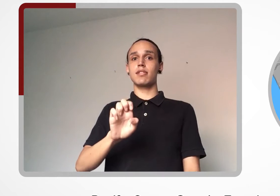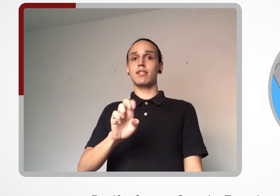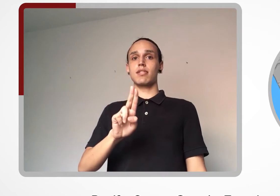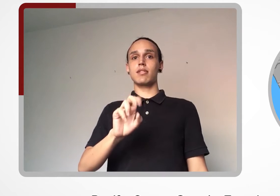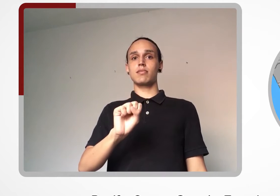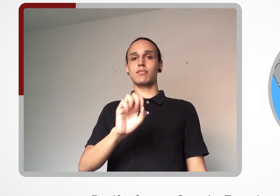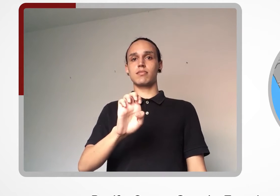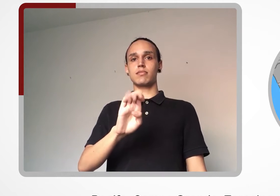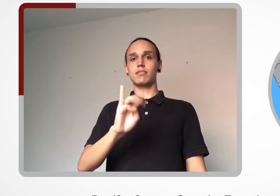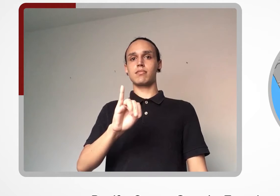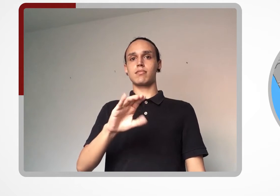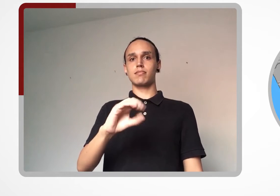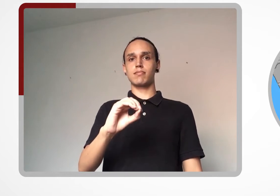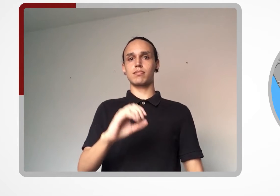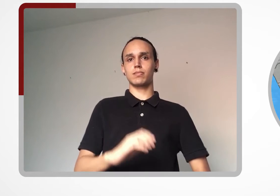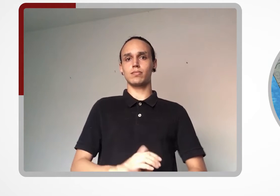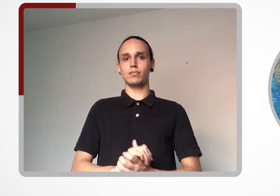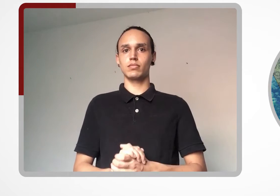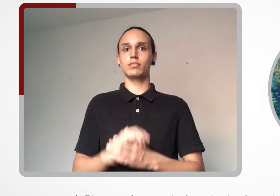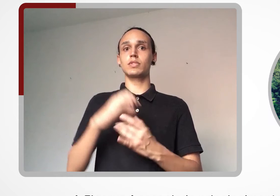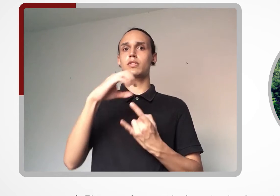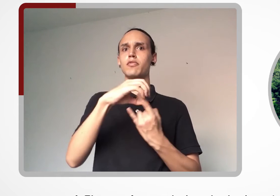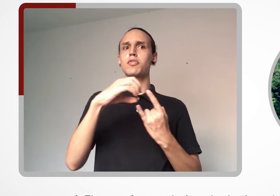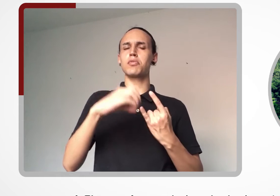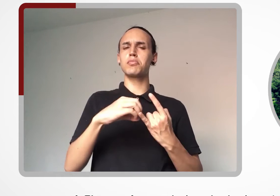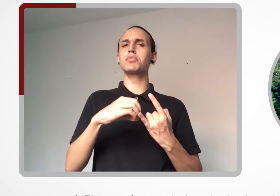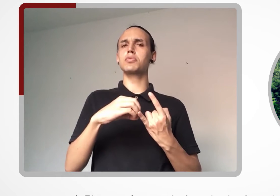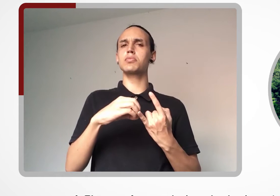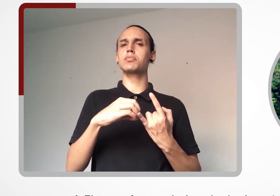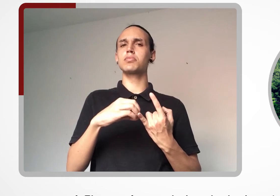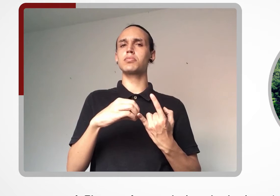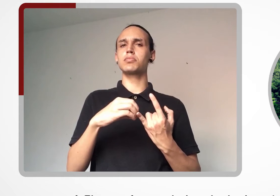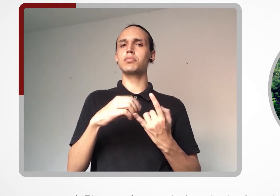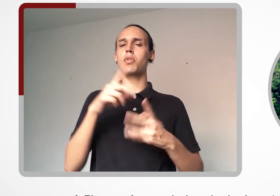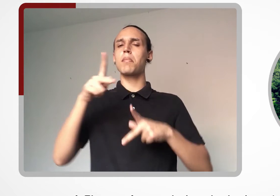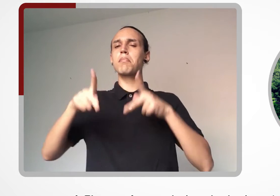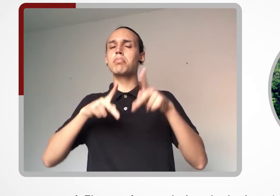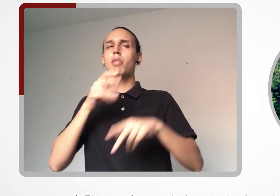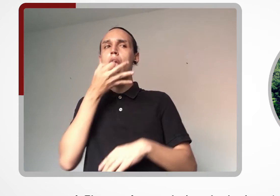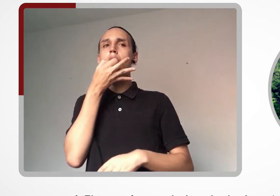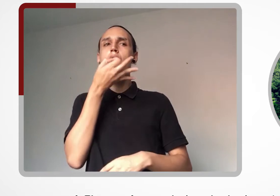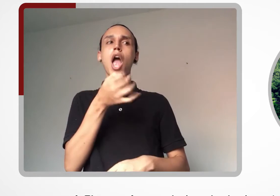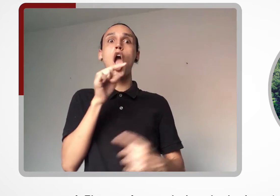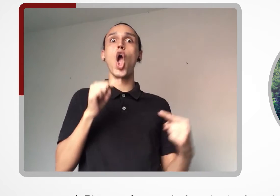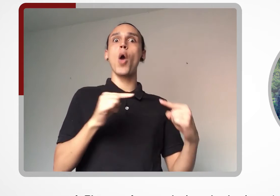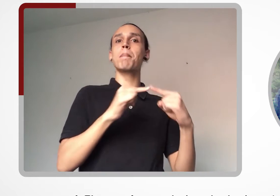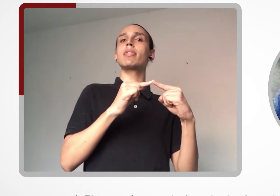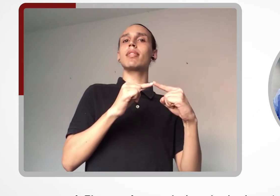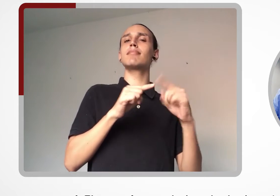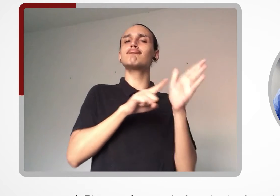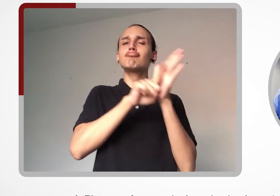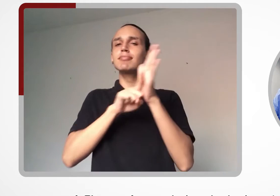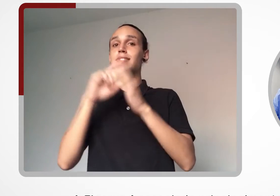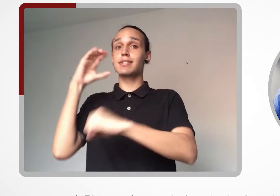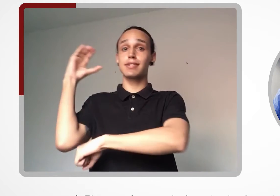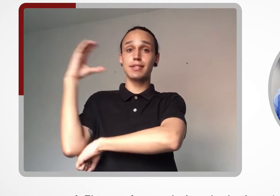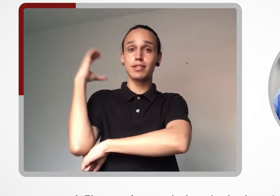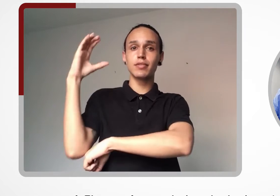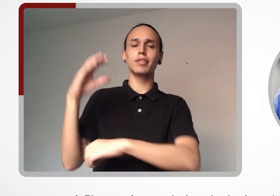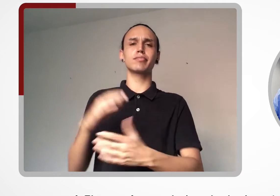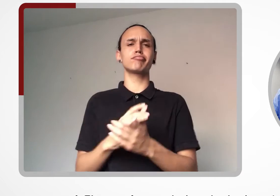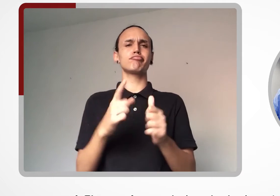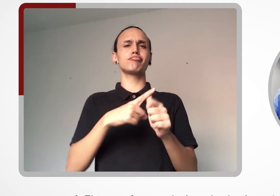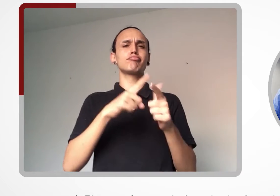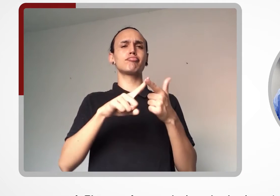e Eusébio. A Fiocruz é associada principalmente à pesquisa científica,